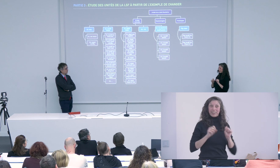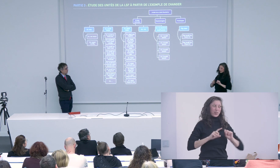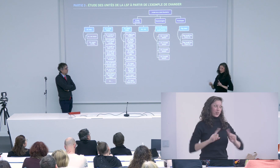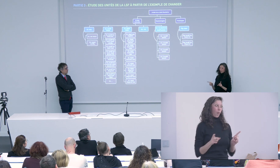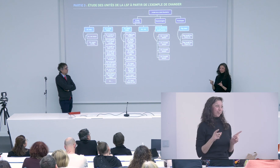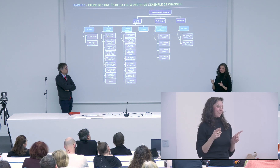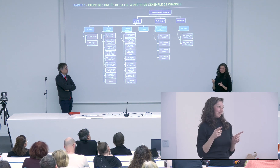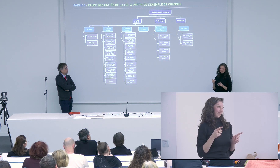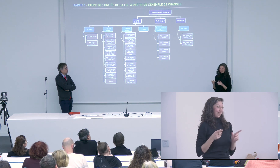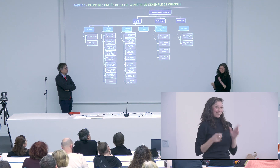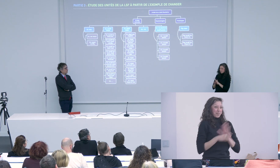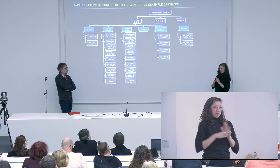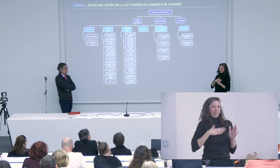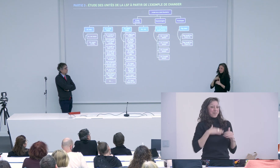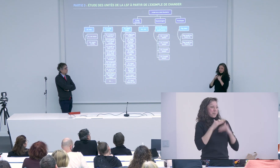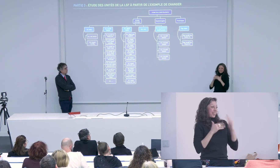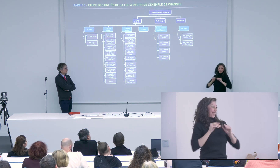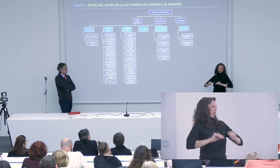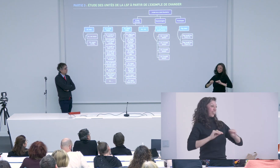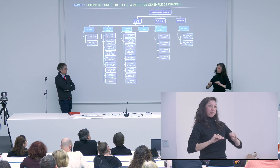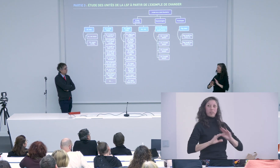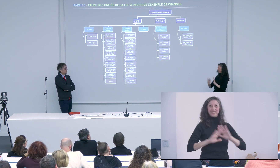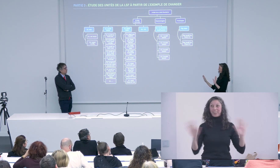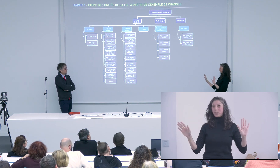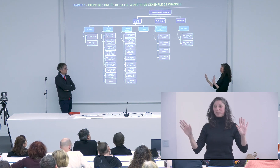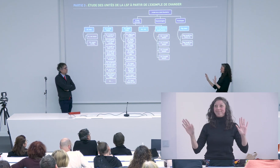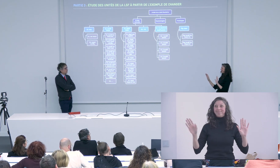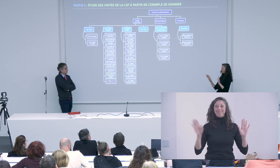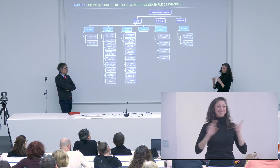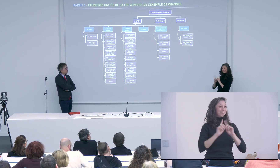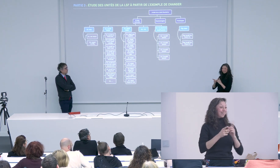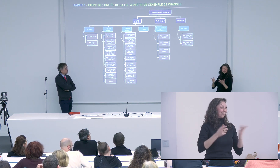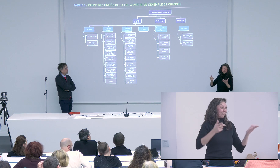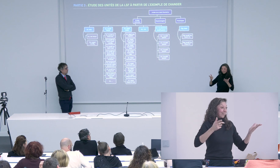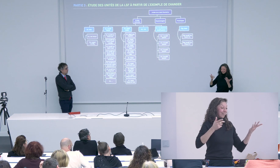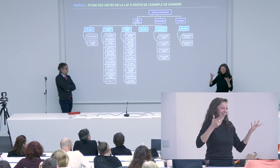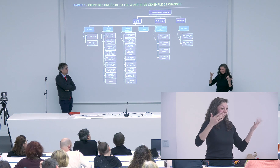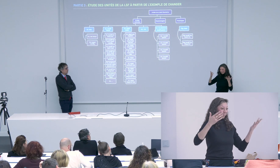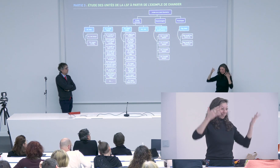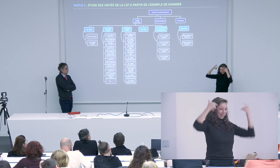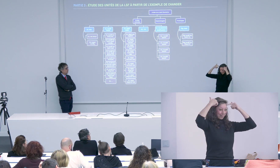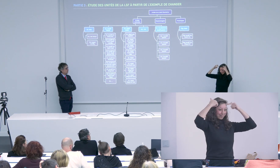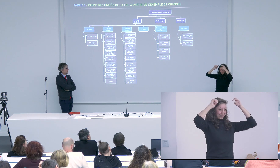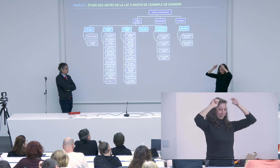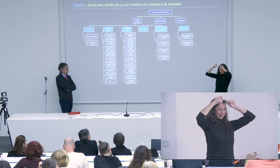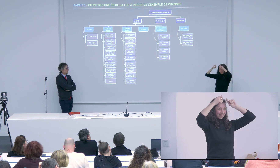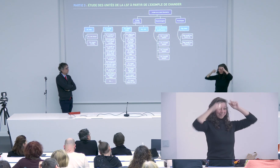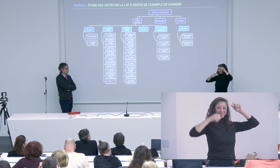puisque je n'avais pas fait d'études de linguistique par le passé moi j'étais enseignante c'est tout et